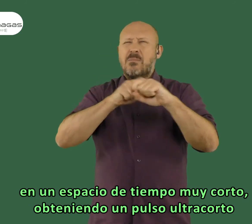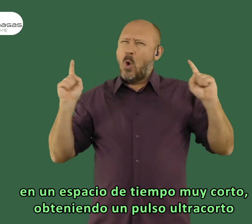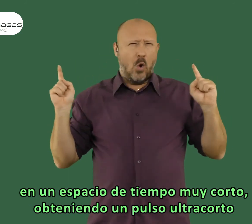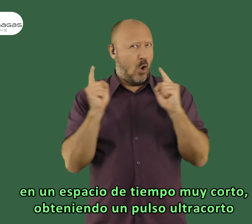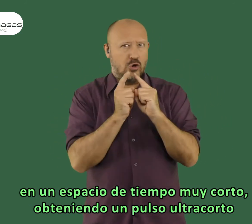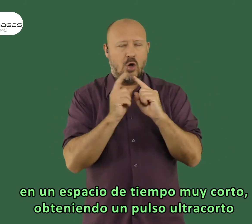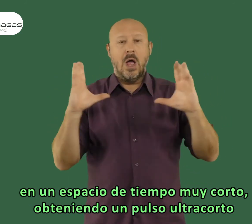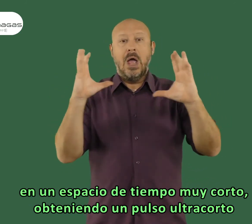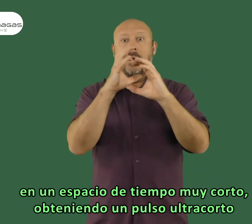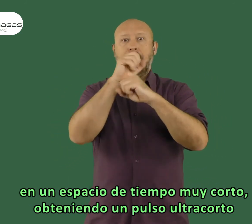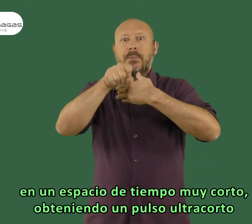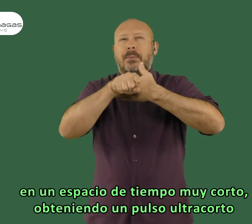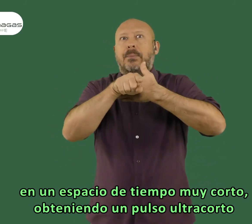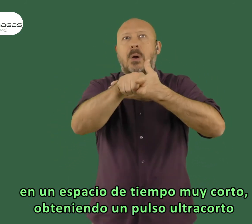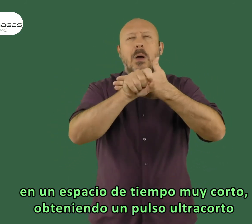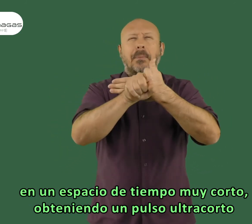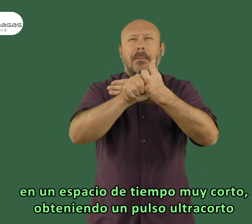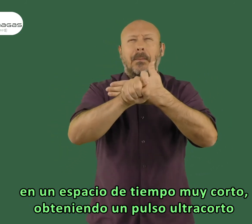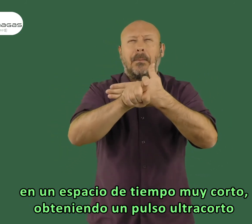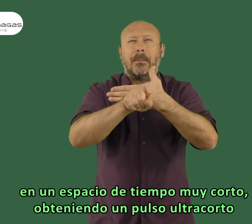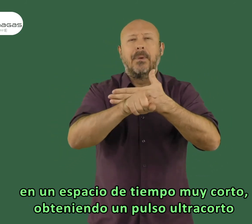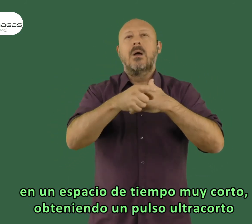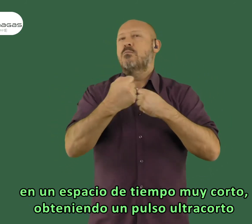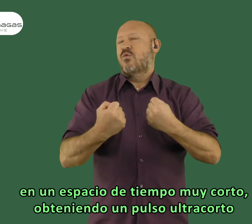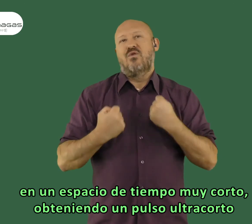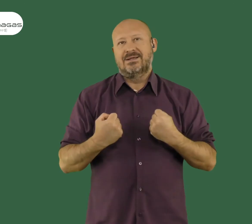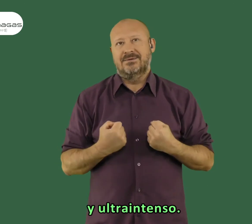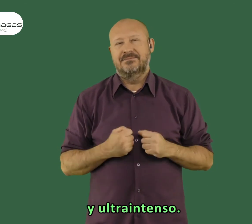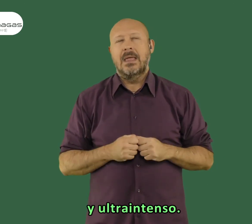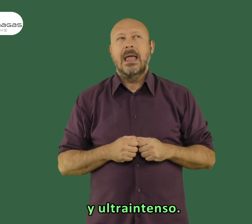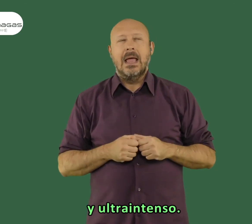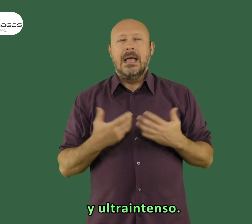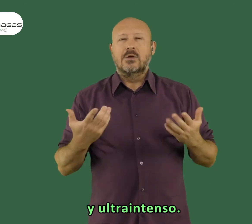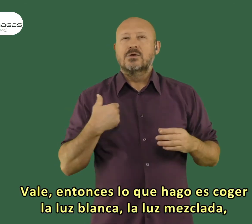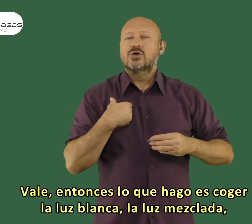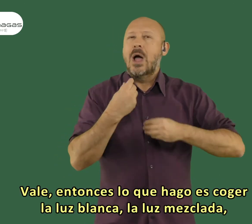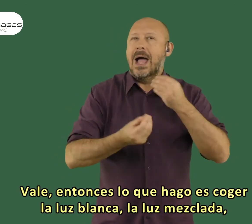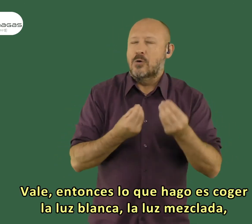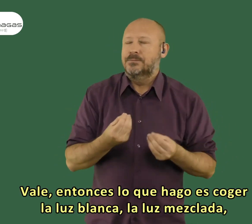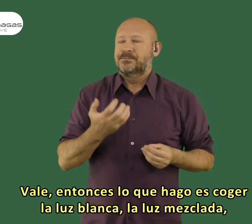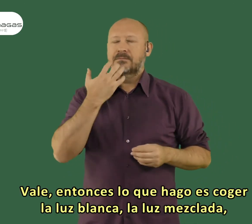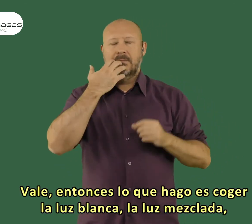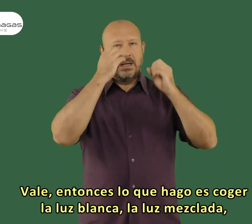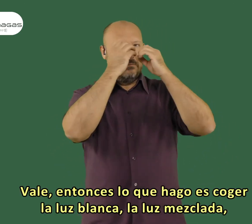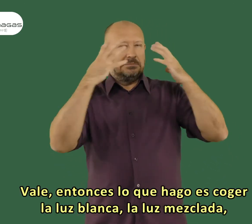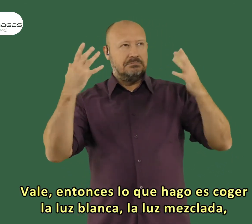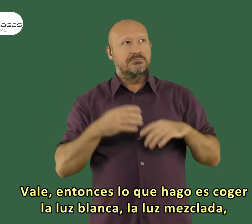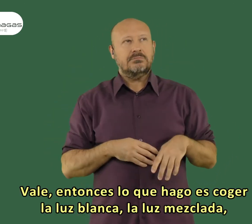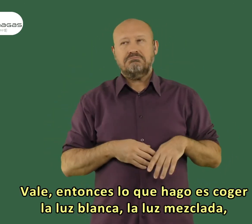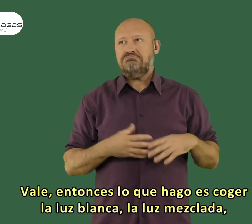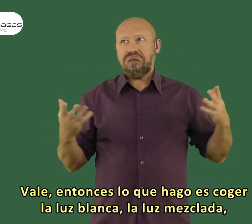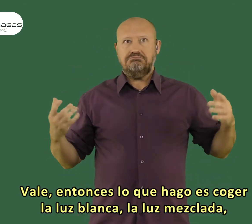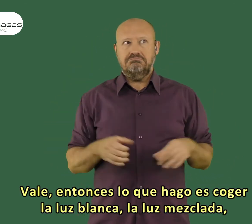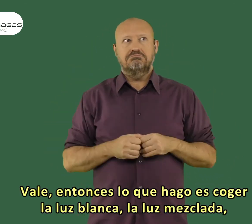en un espacio de tiempo muy corto obteniendo por tanto un pulso ultra corto e ultra intenso vale entonces yo lo que hago es coger